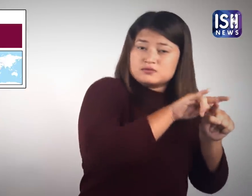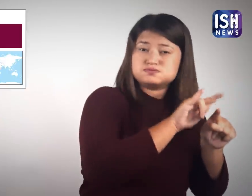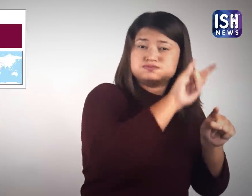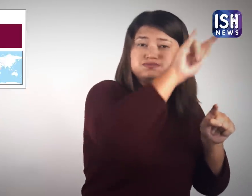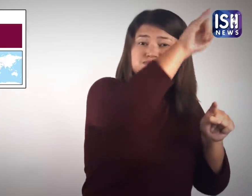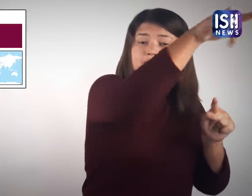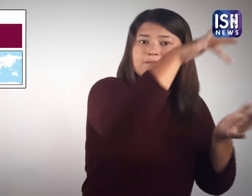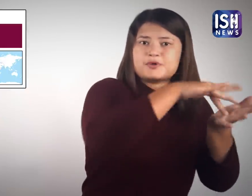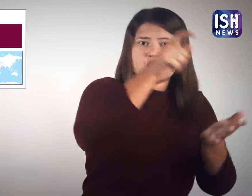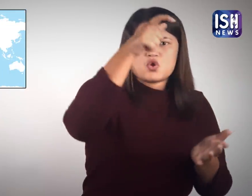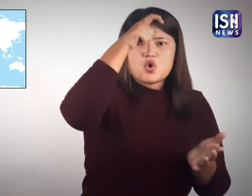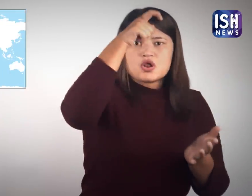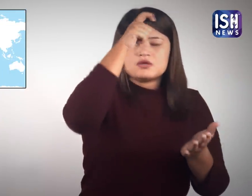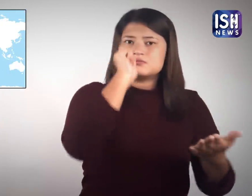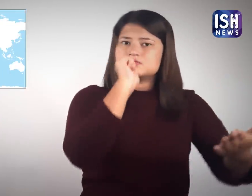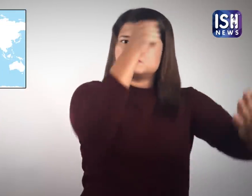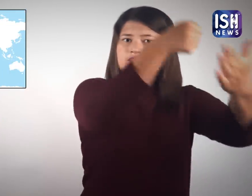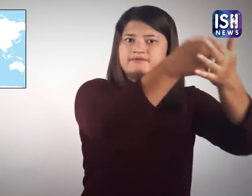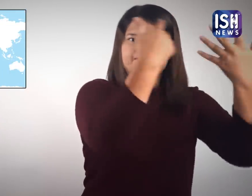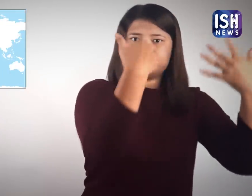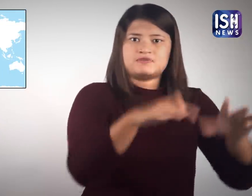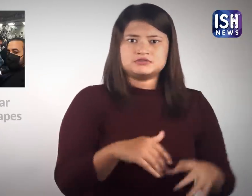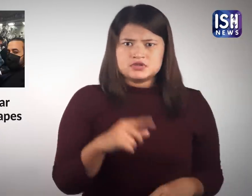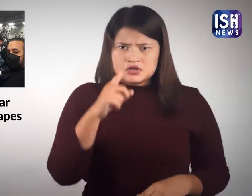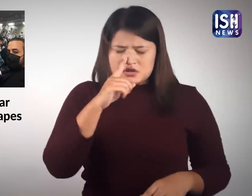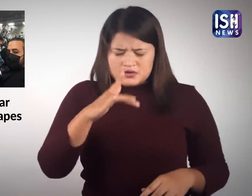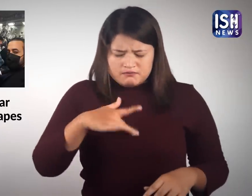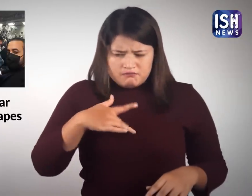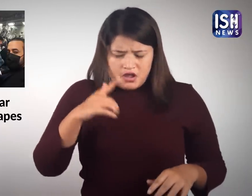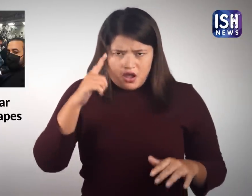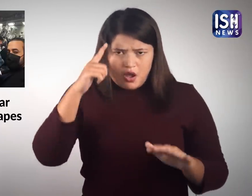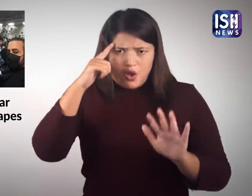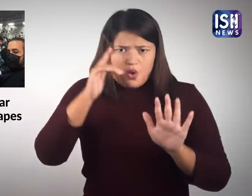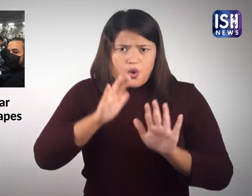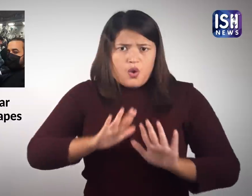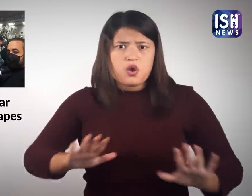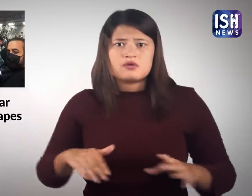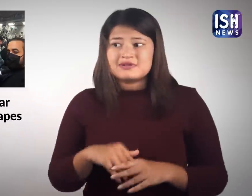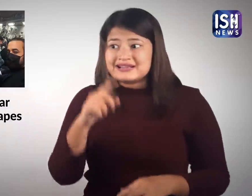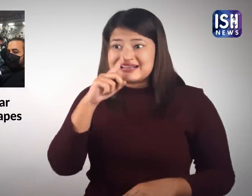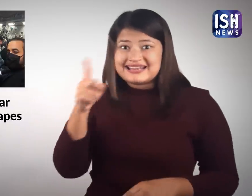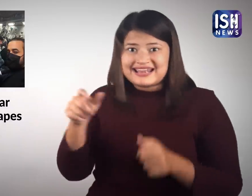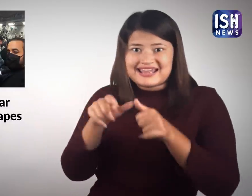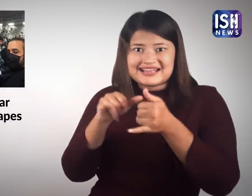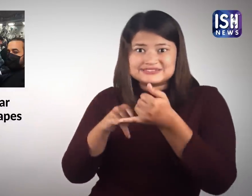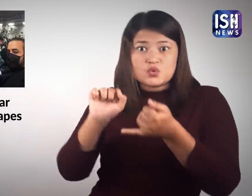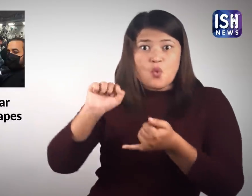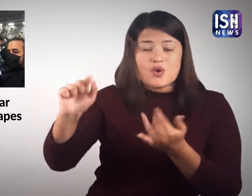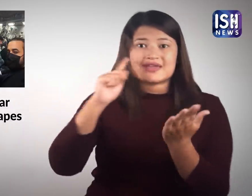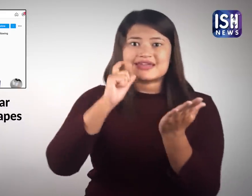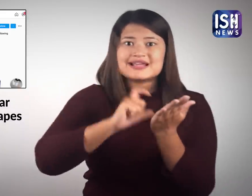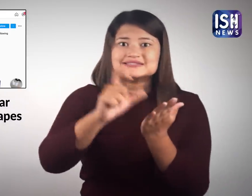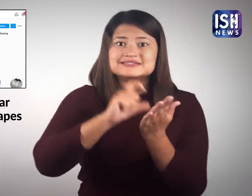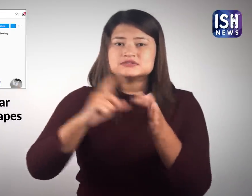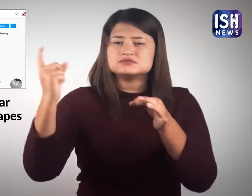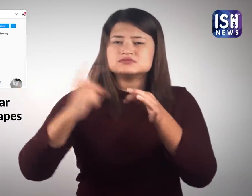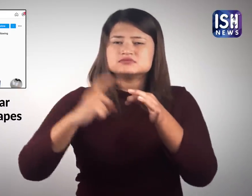दोहा से वे तुर्की गई पहुचने पर उन्हें बहुत राहत मिली आर्याना सईध ने एक इंस्टाग्राम पोस्ट में